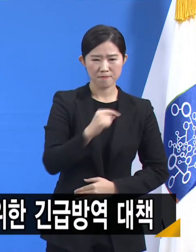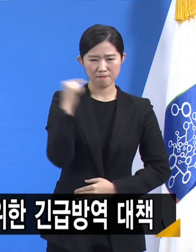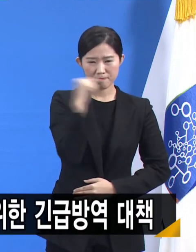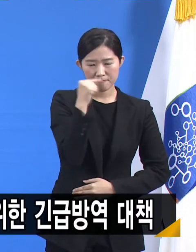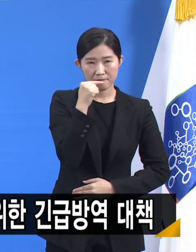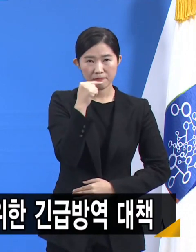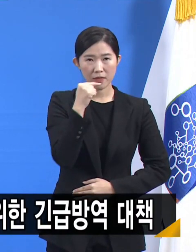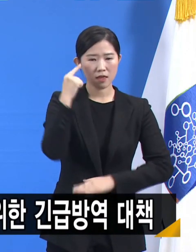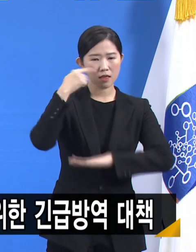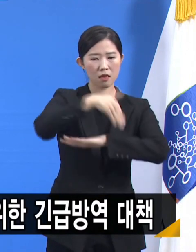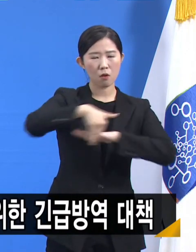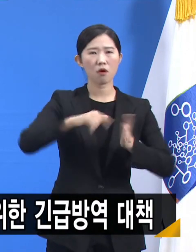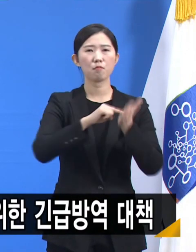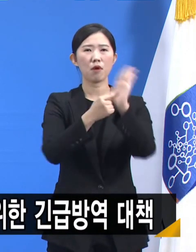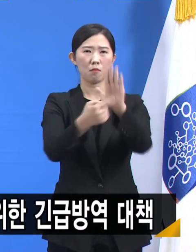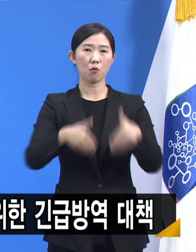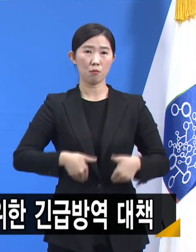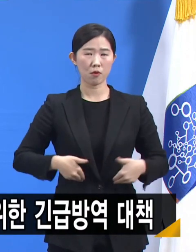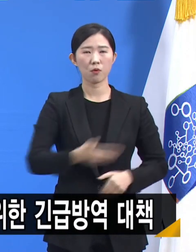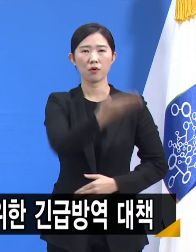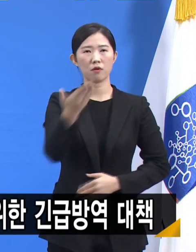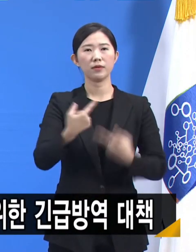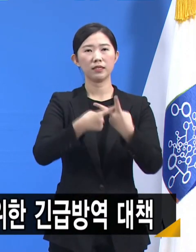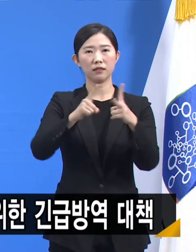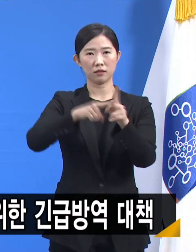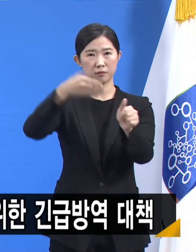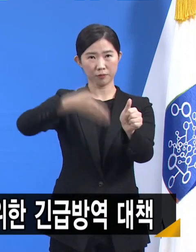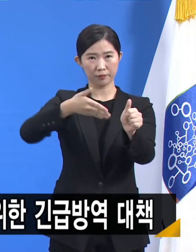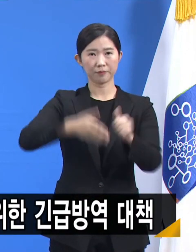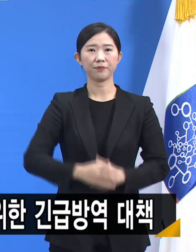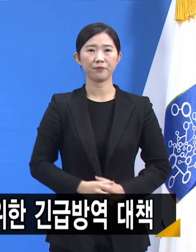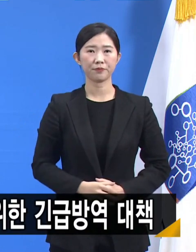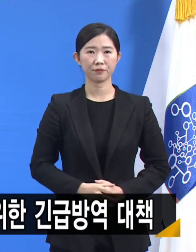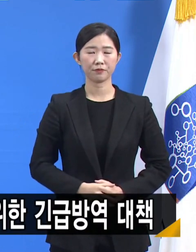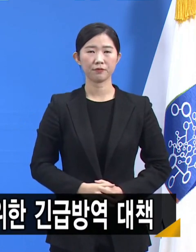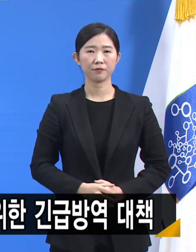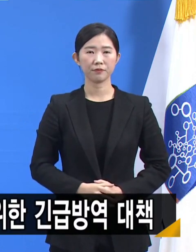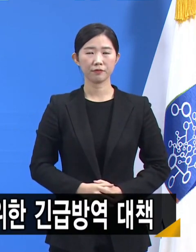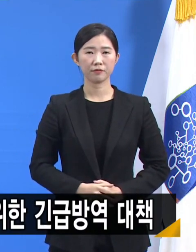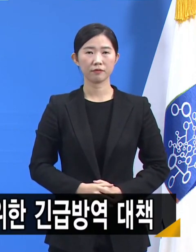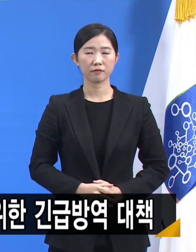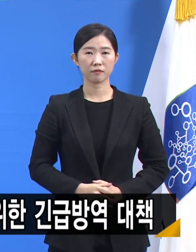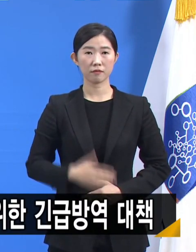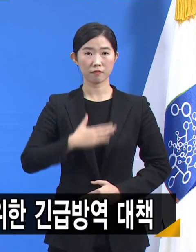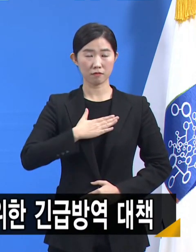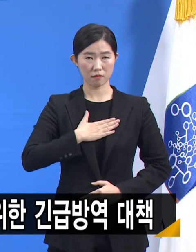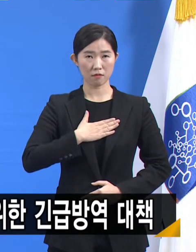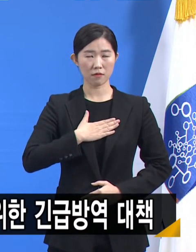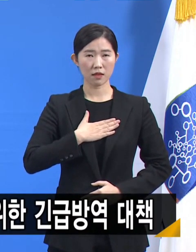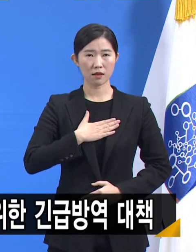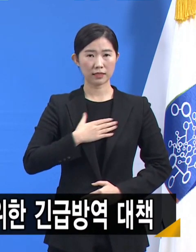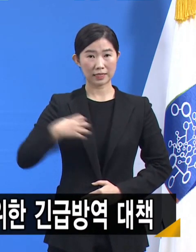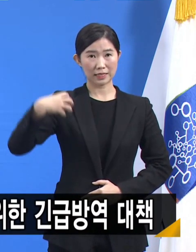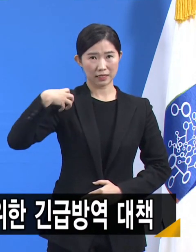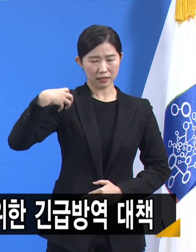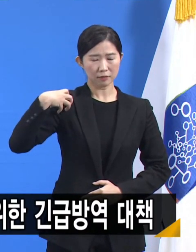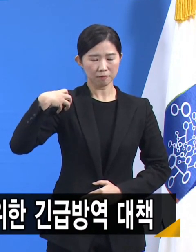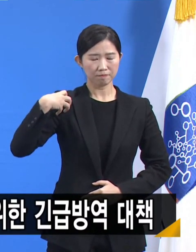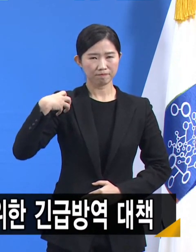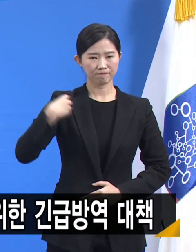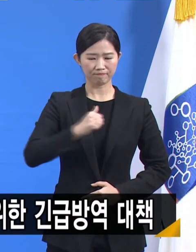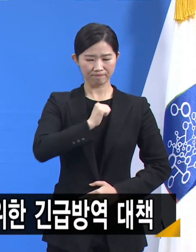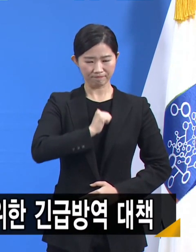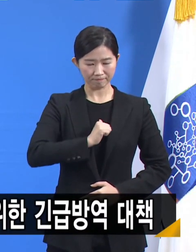널리 양해해 주시기 바랍니다. 권한에 부여된 동일한 크기의 책임을 기꺼이 감수하겠습니다.